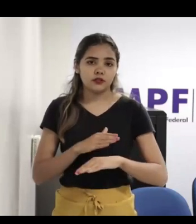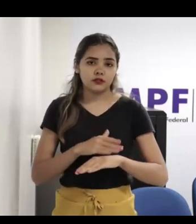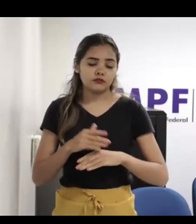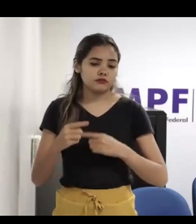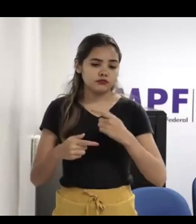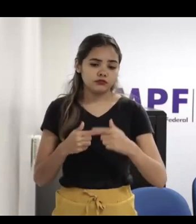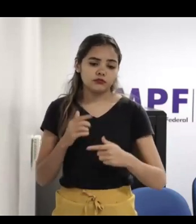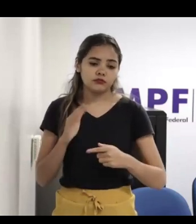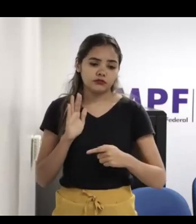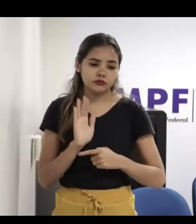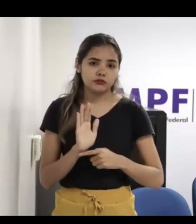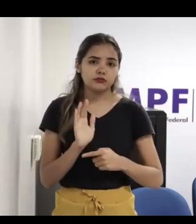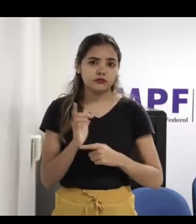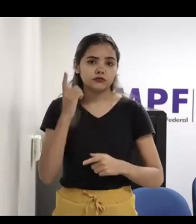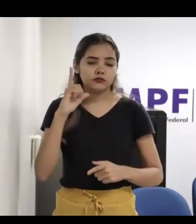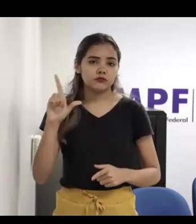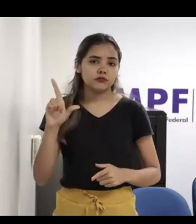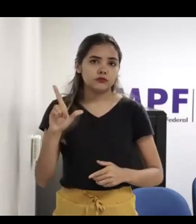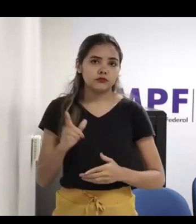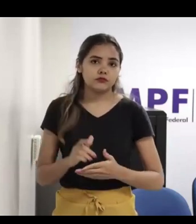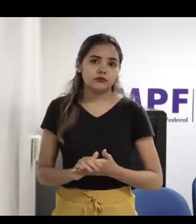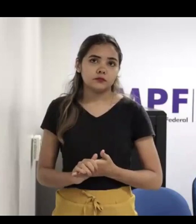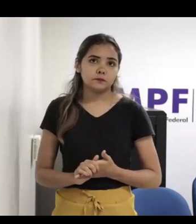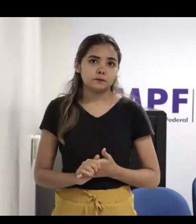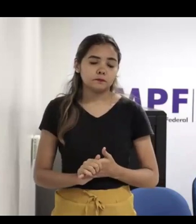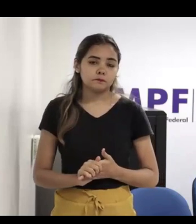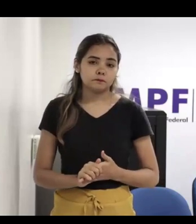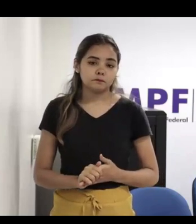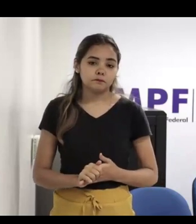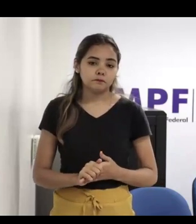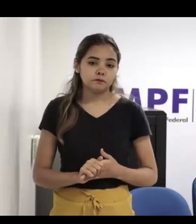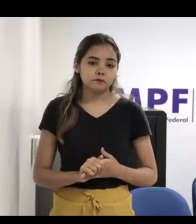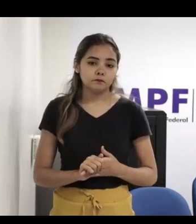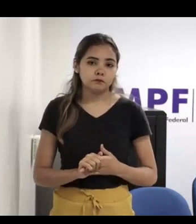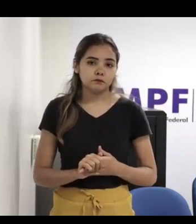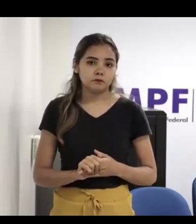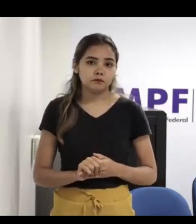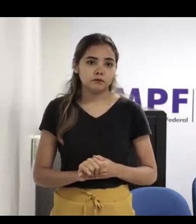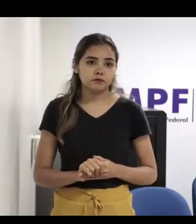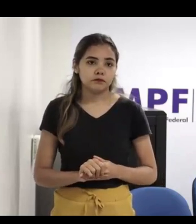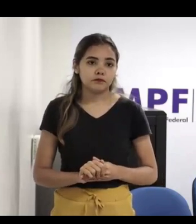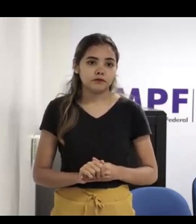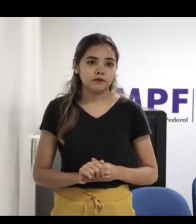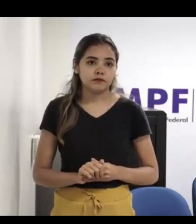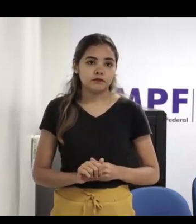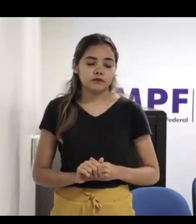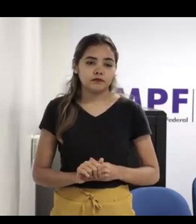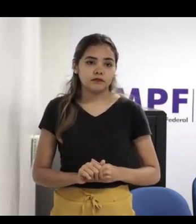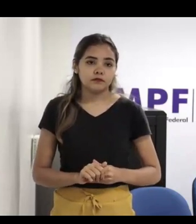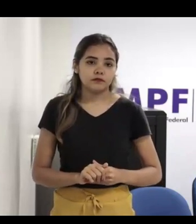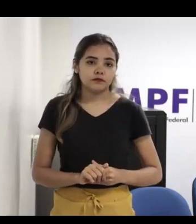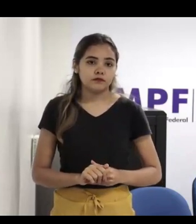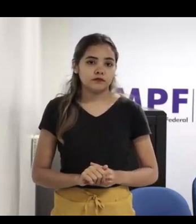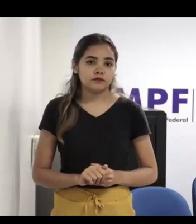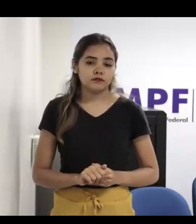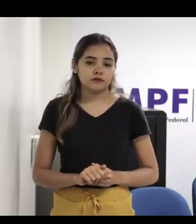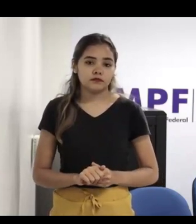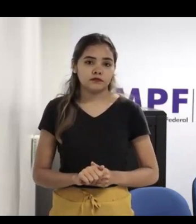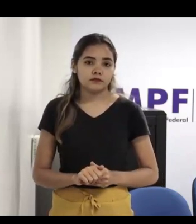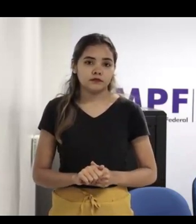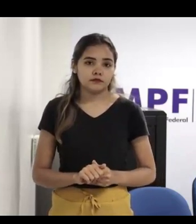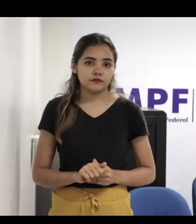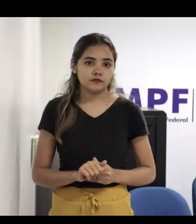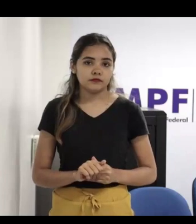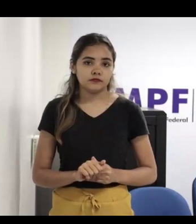houve uma operação, que foi declarada pela Polícia Federal no município de Alenqué, que circula nos jornais locais de